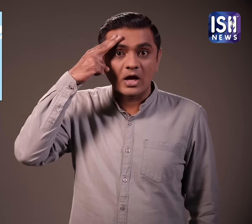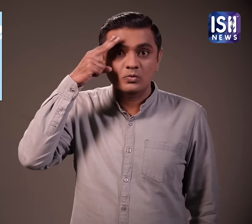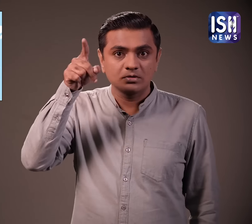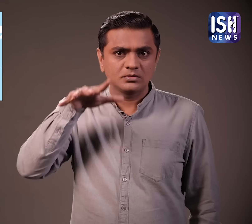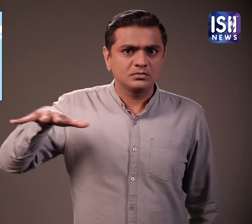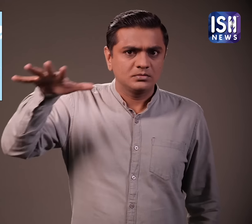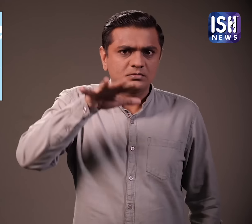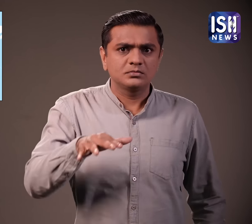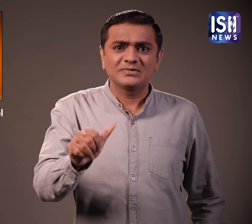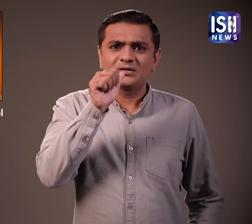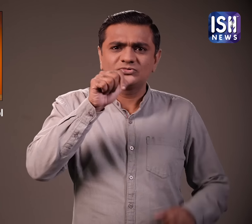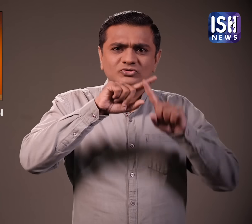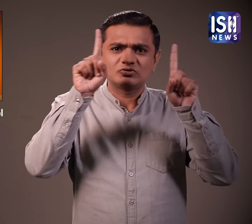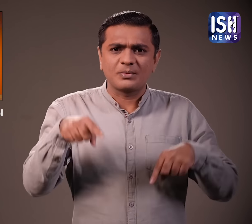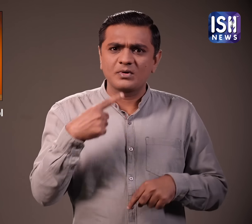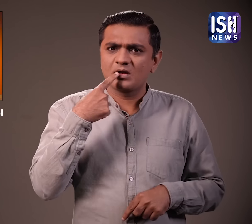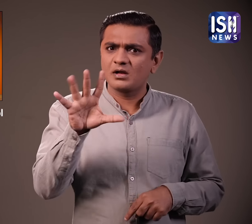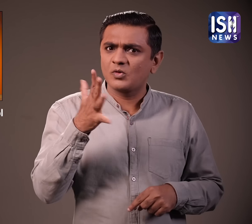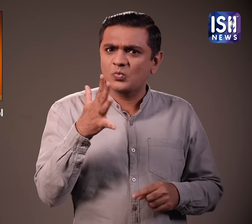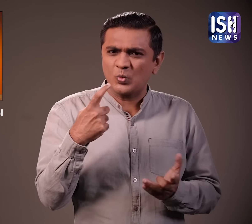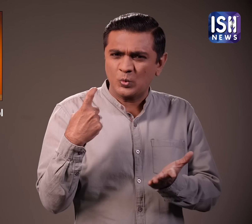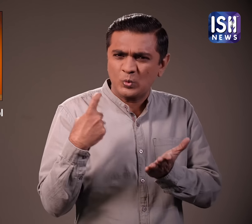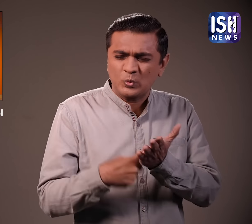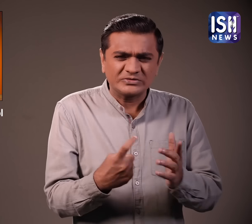पहले साओधी अरब में शराब बेचने की सक्त मनाई थी